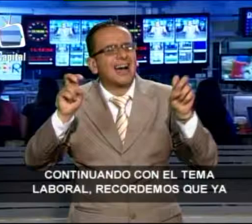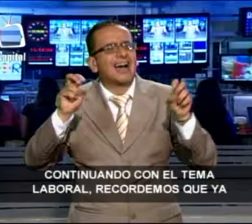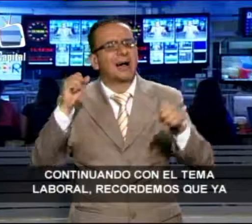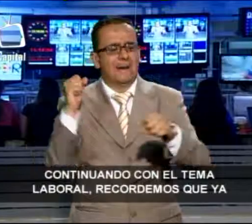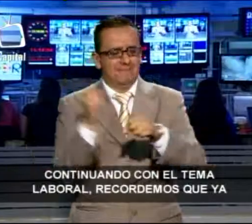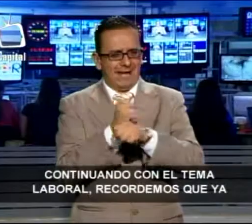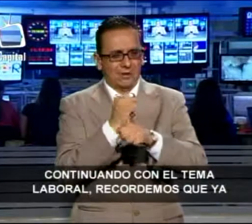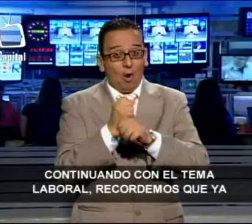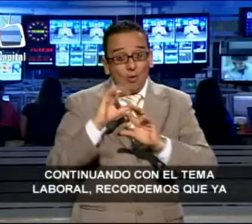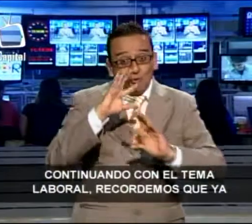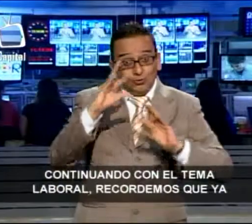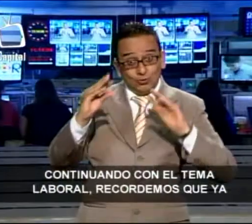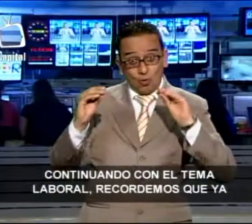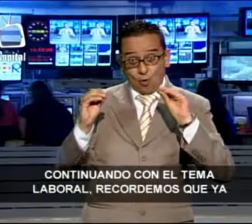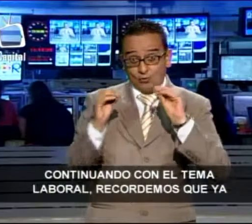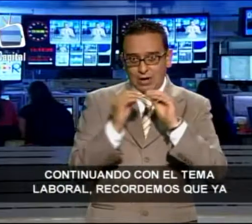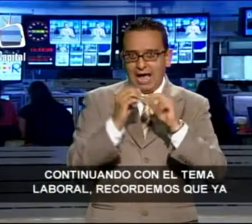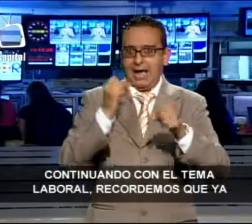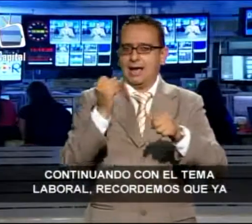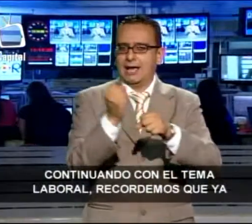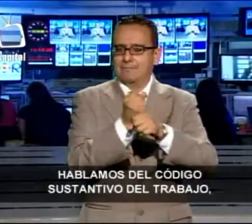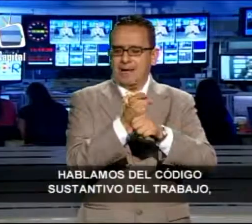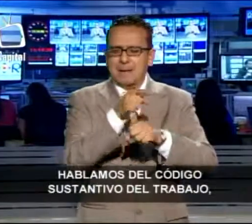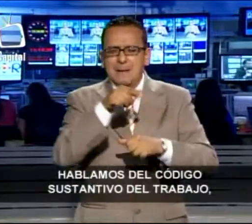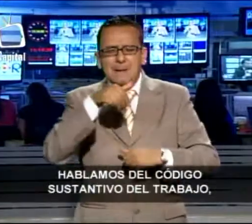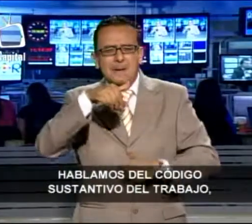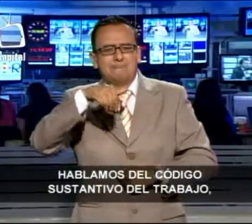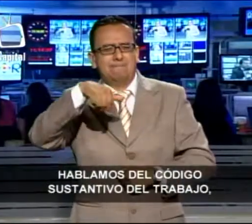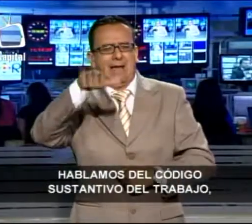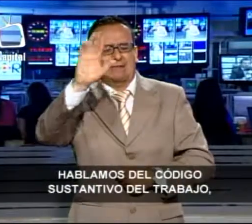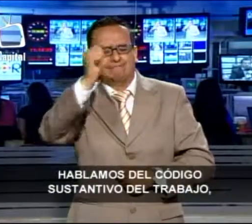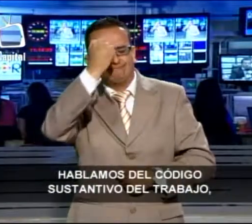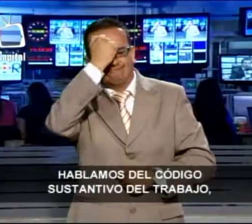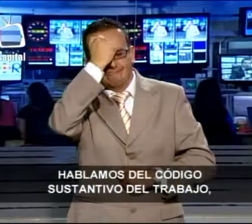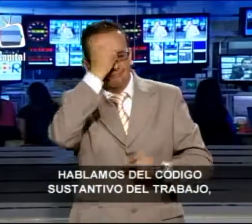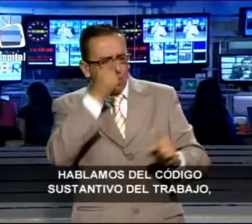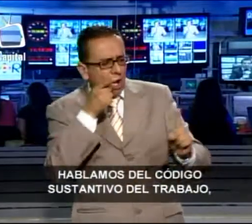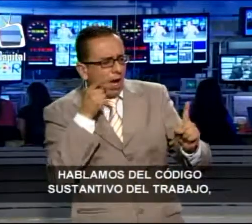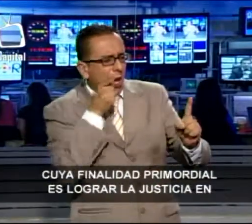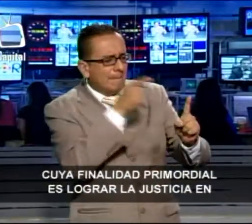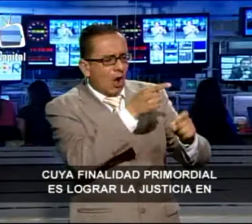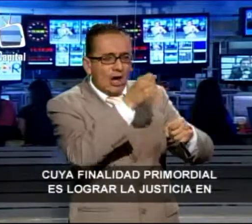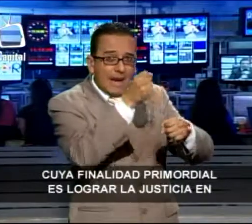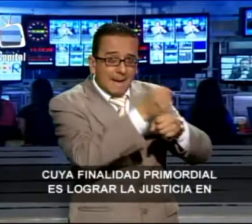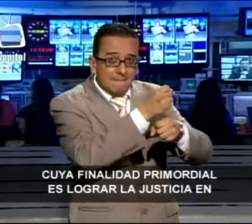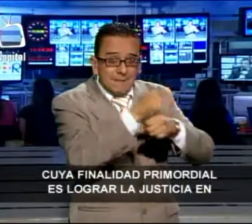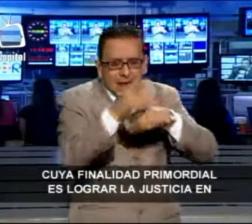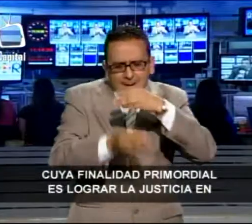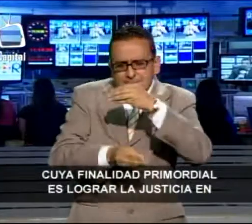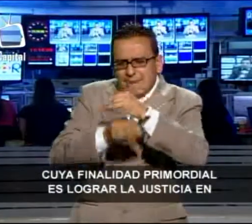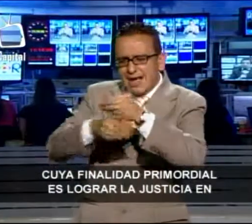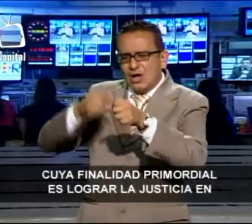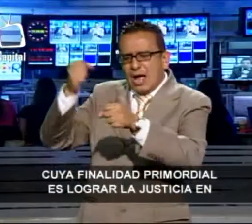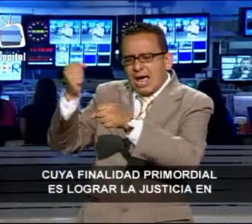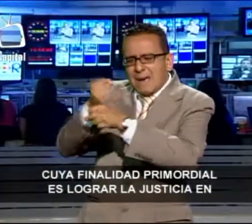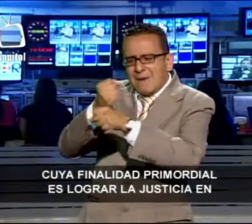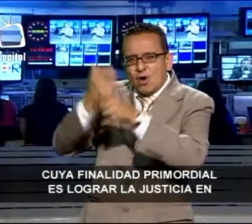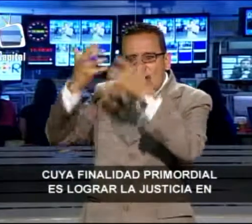con el tema laboral, recordemos que ya hablamos del Código Sustantivo del Trabajo, cuya finalidad primordial es